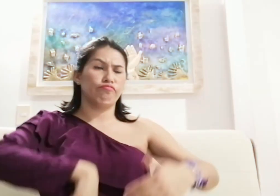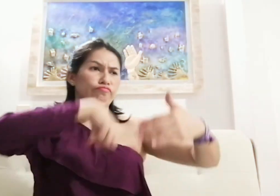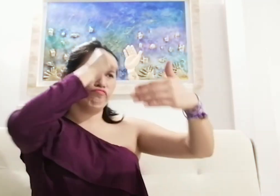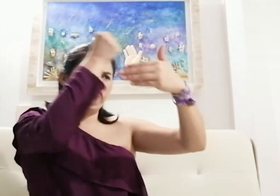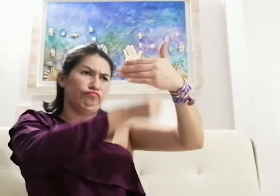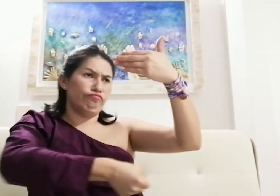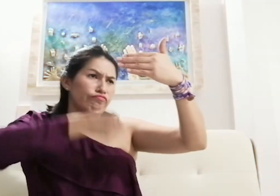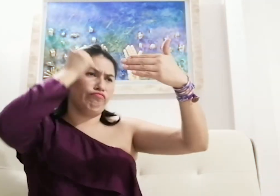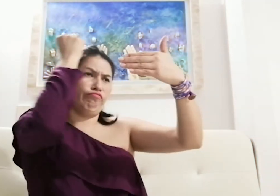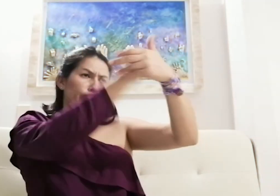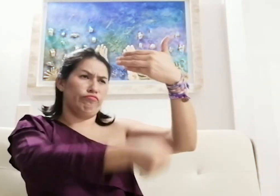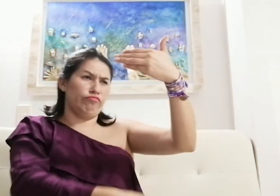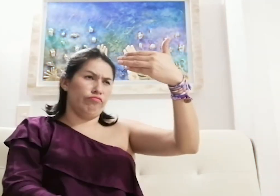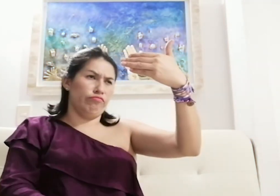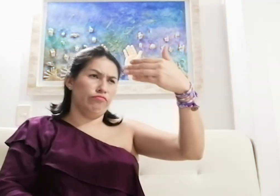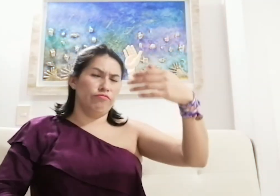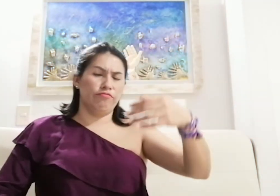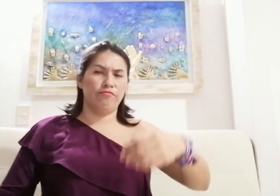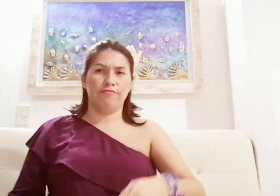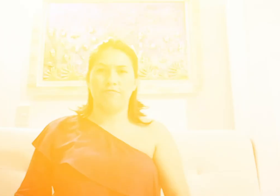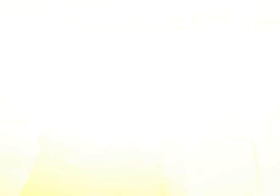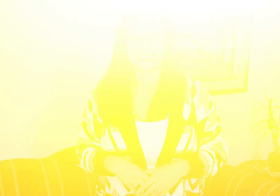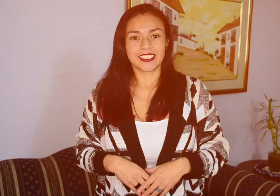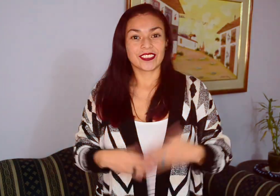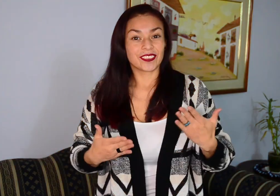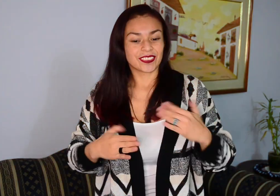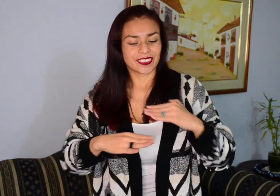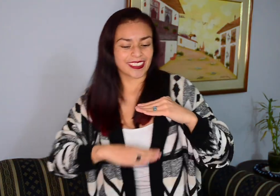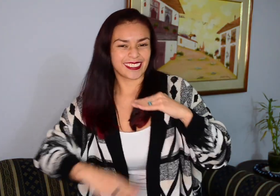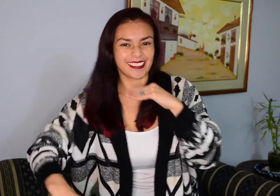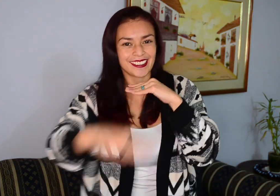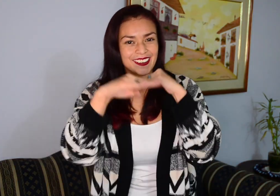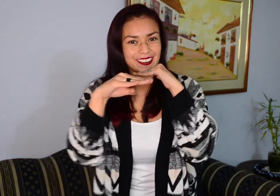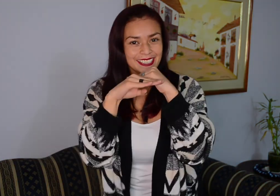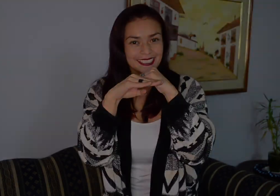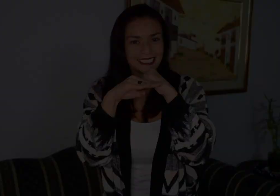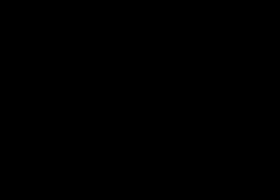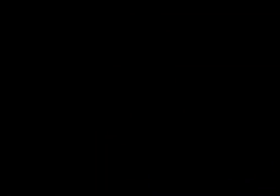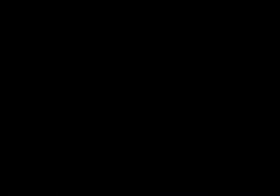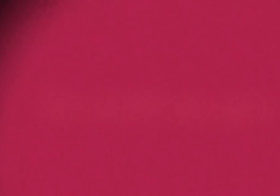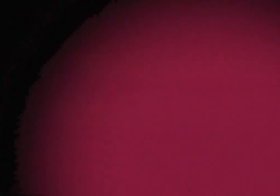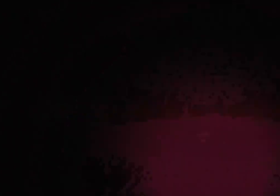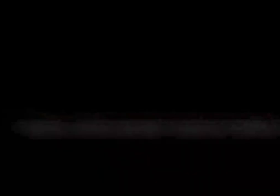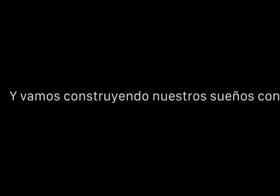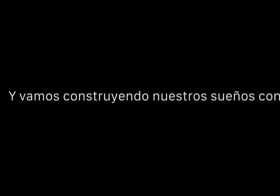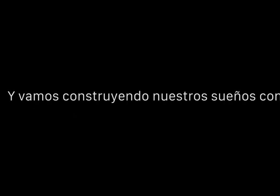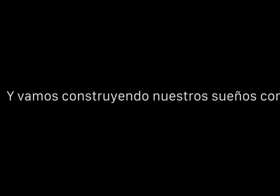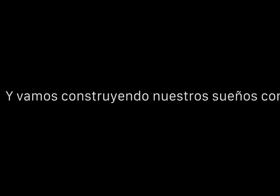Perseverantes E iguales Y vamos